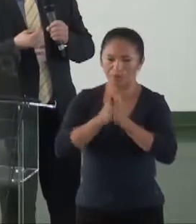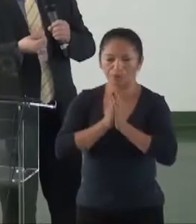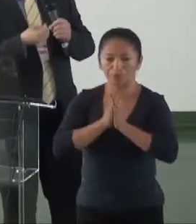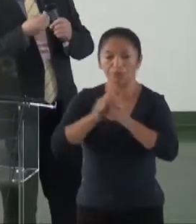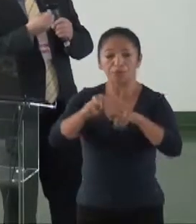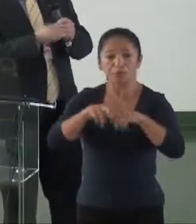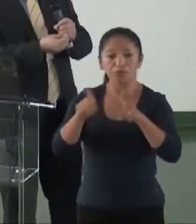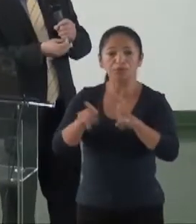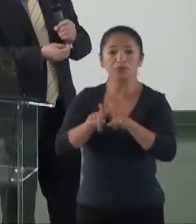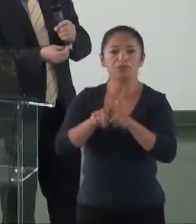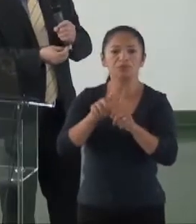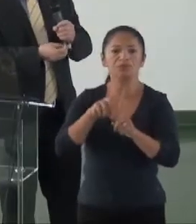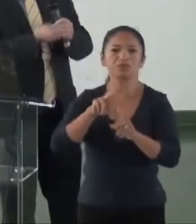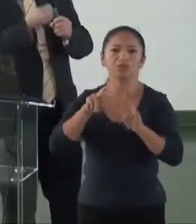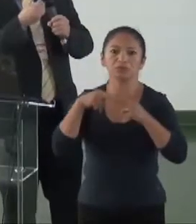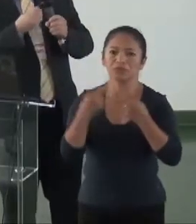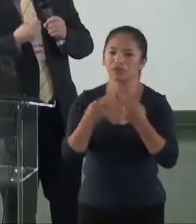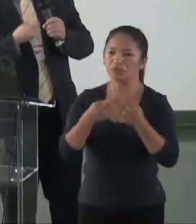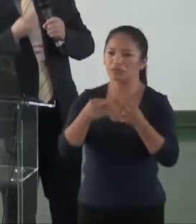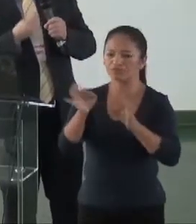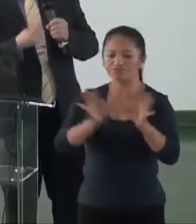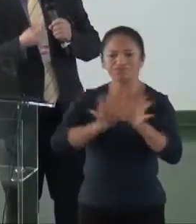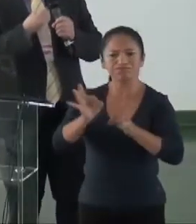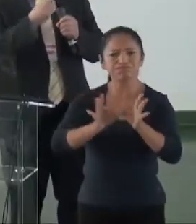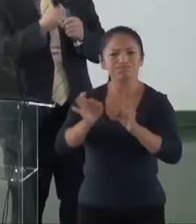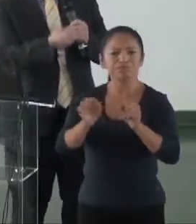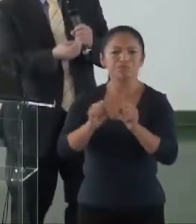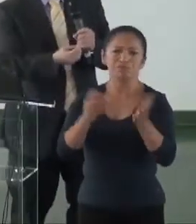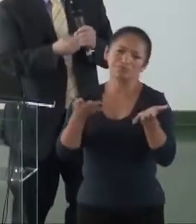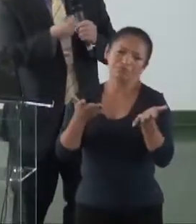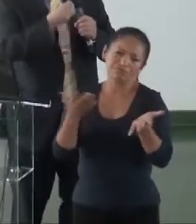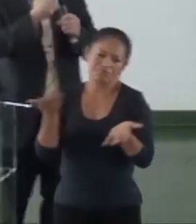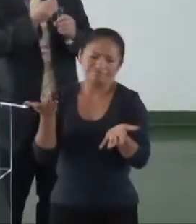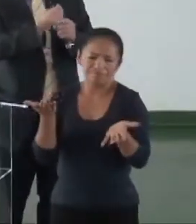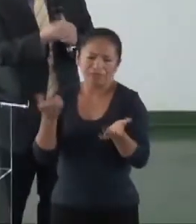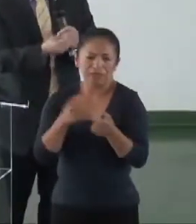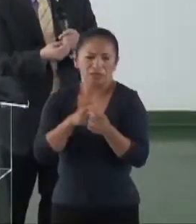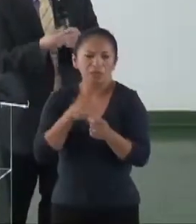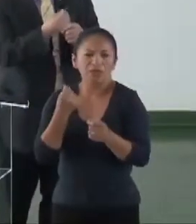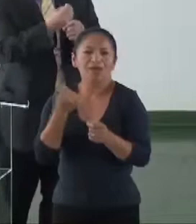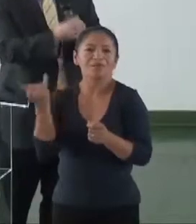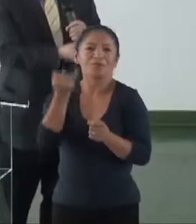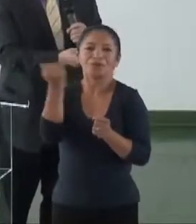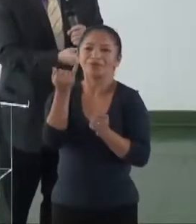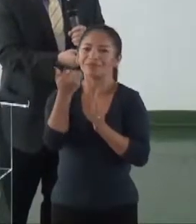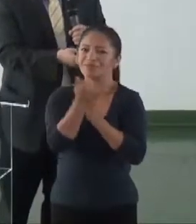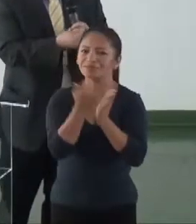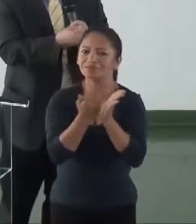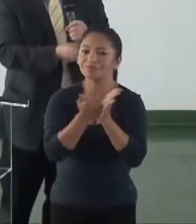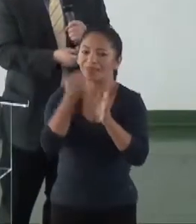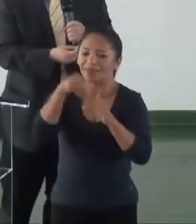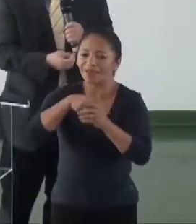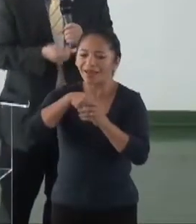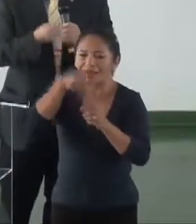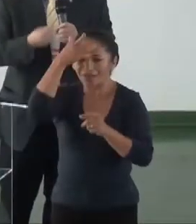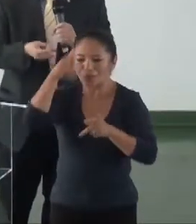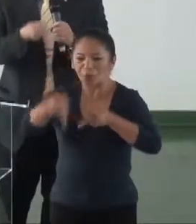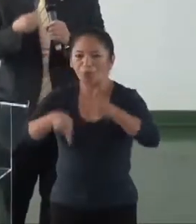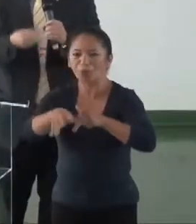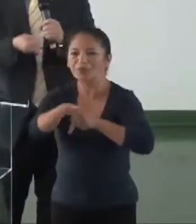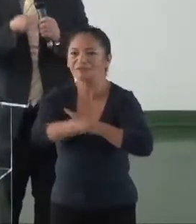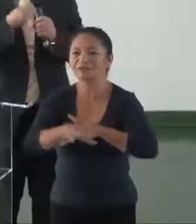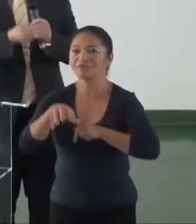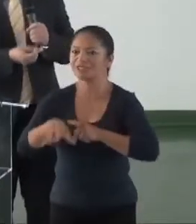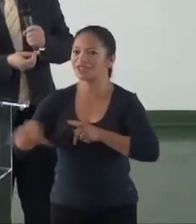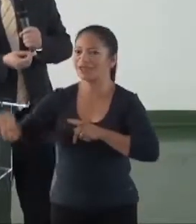públicas, é que nós vamos poder sentir quais são as efetivas necessidades da população. Porque, frequentemente, nem